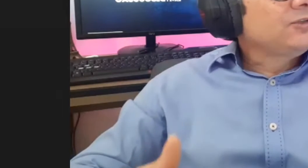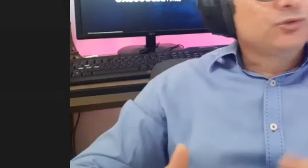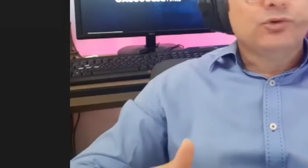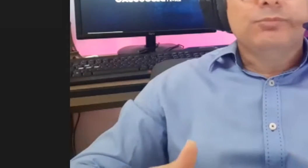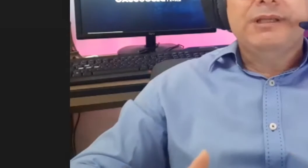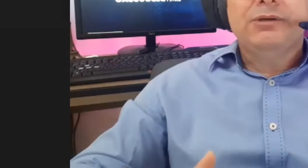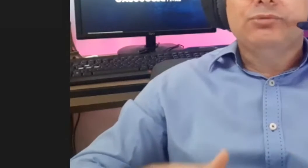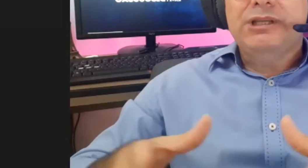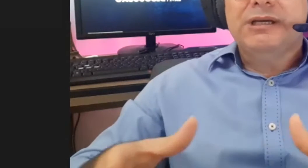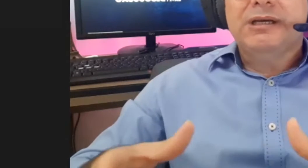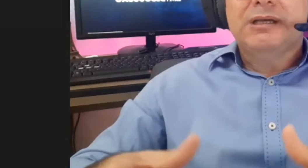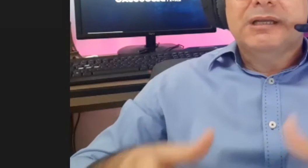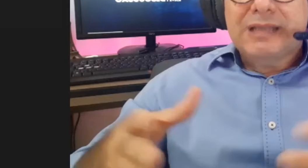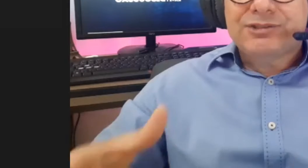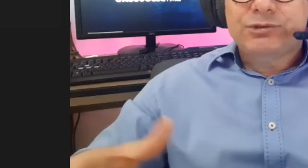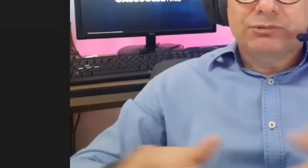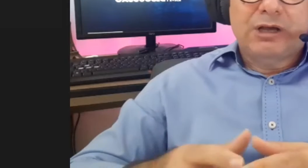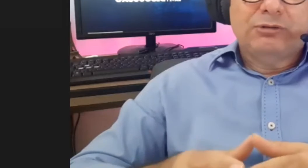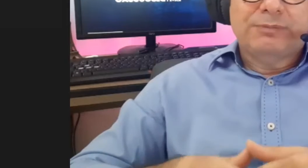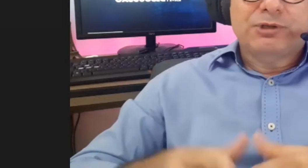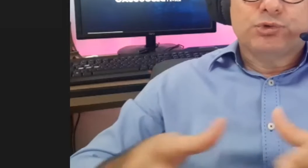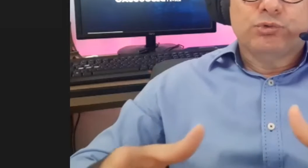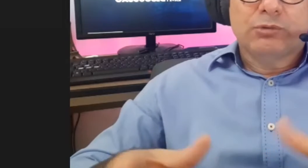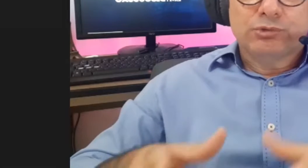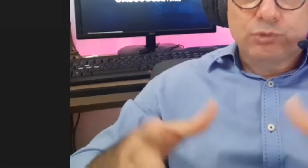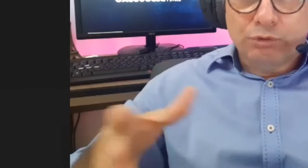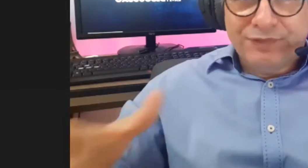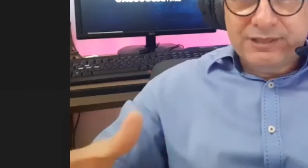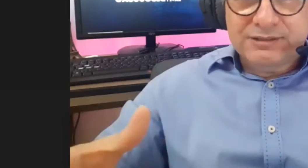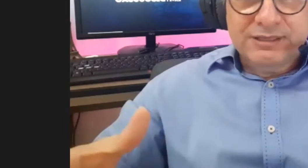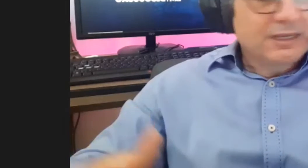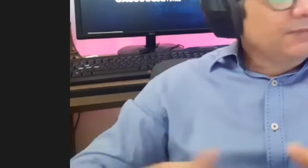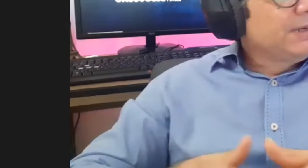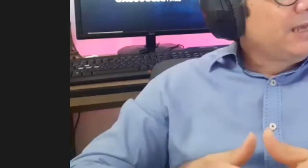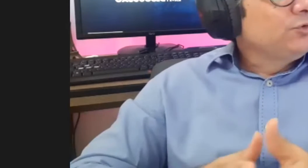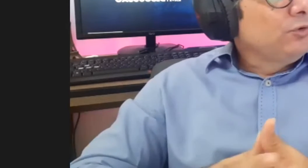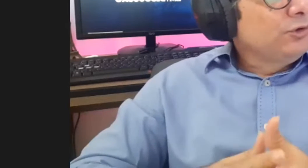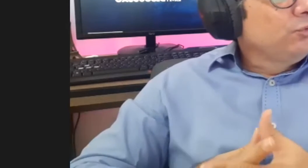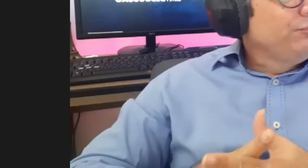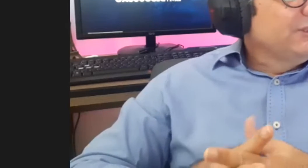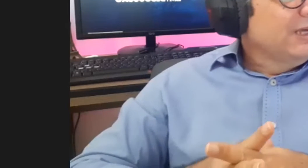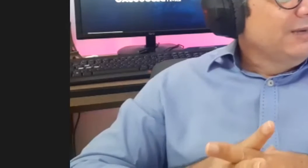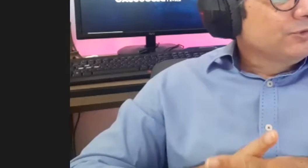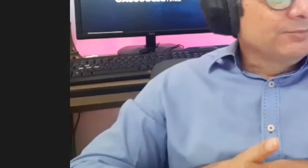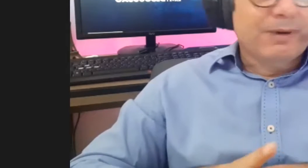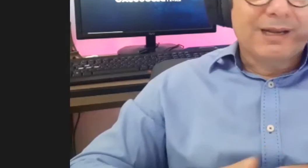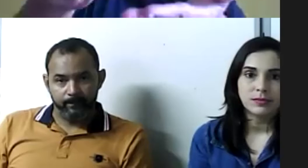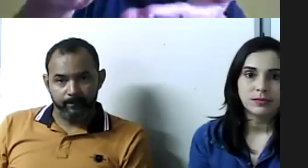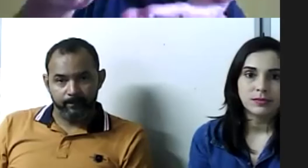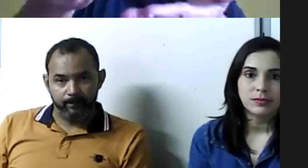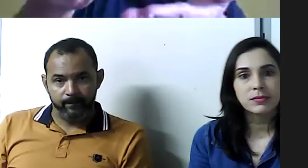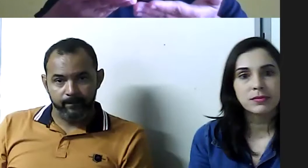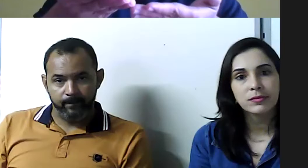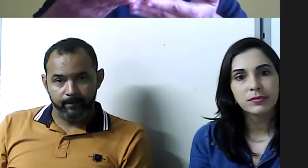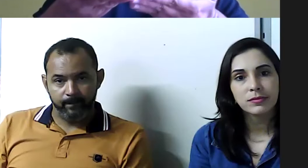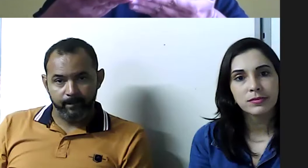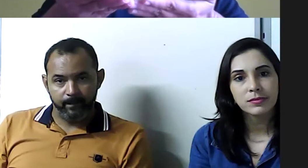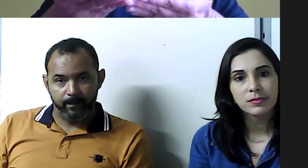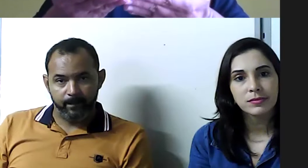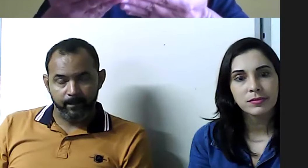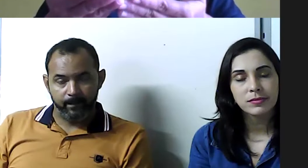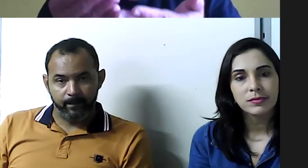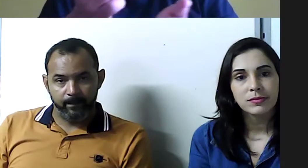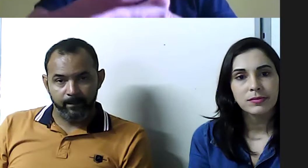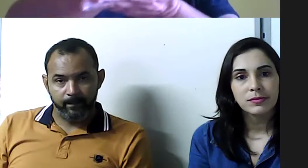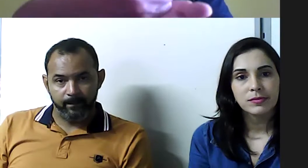assunto será sobre o dia nacional da pessoa com surdez e para isso nós convidamos para nos auxiliar